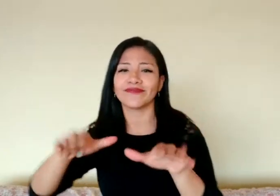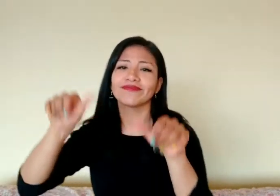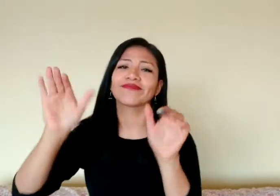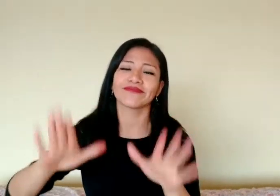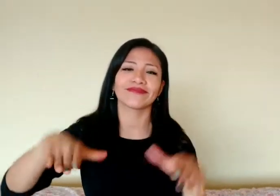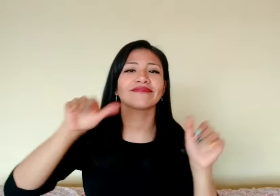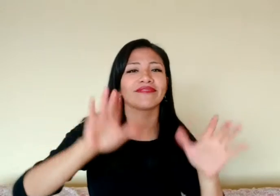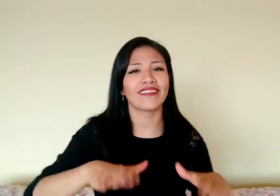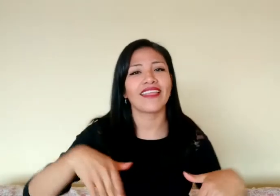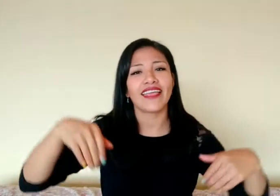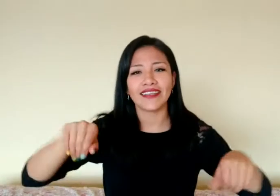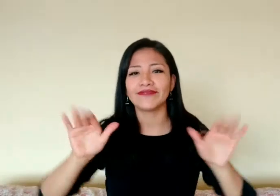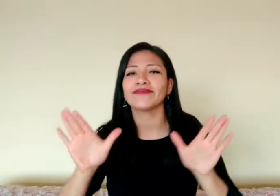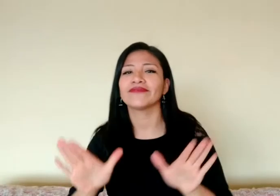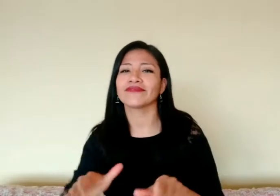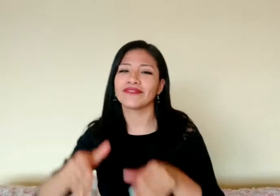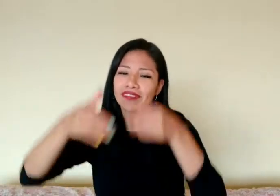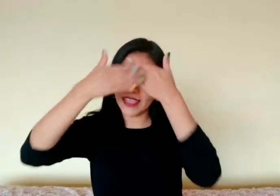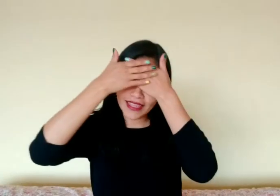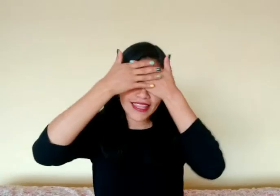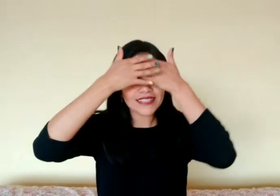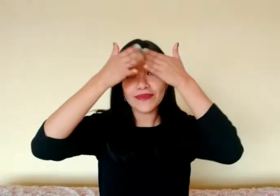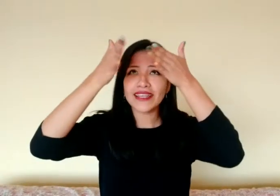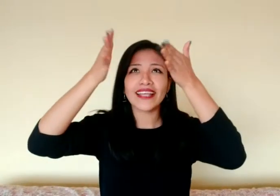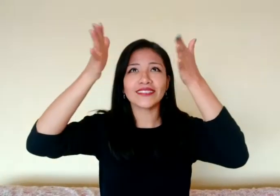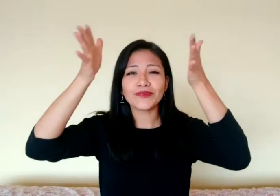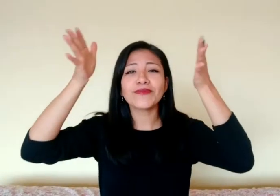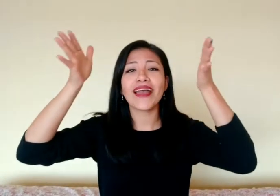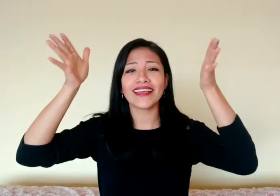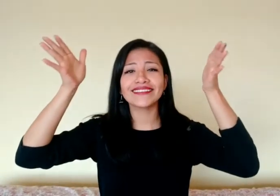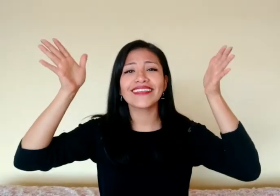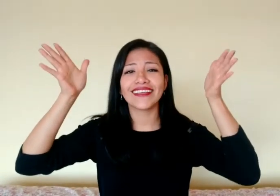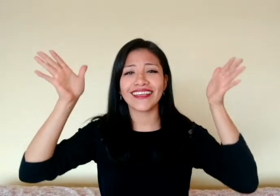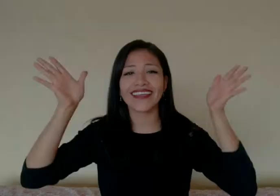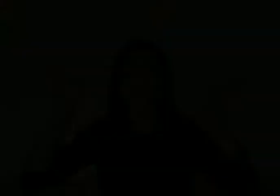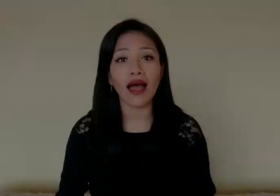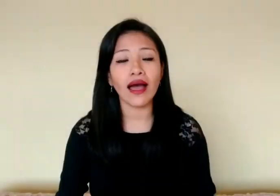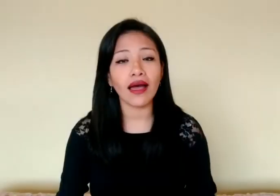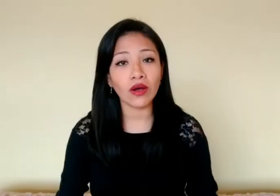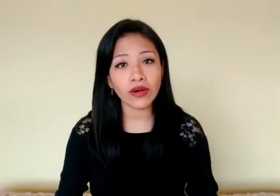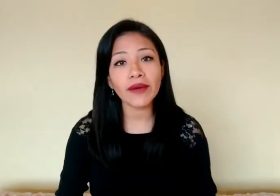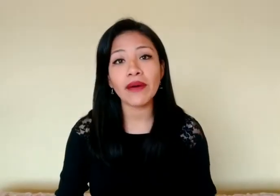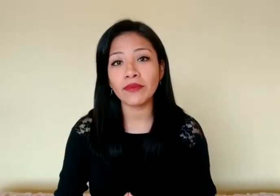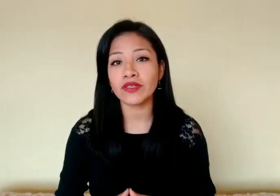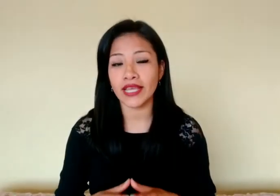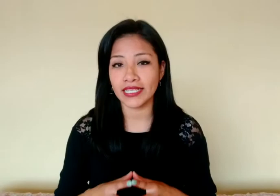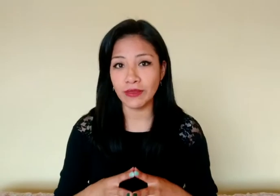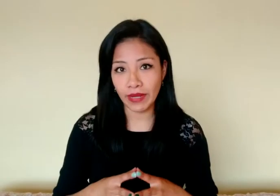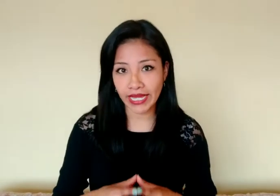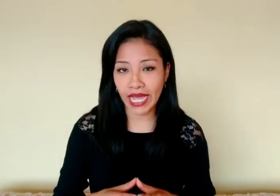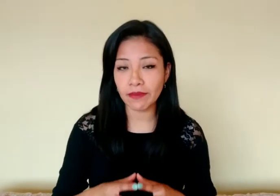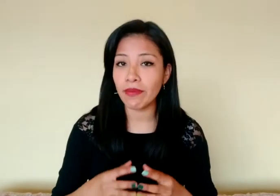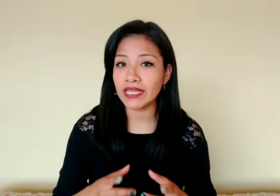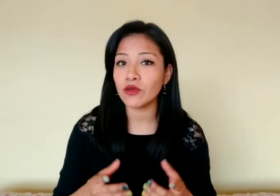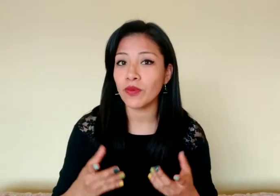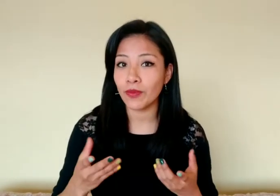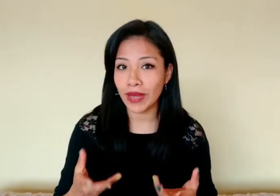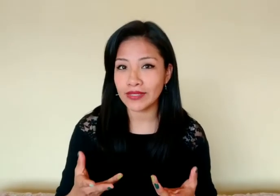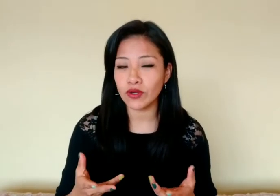Vuela, vuela, despierta tu mente. Ahora vamos a explicar paso por paso